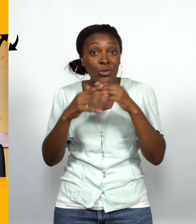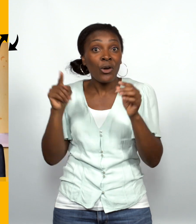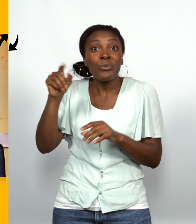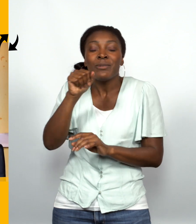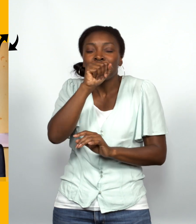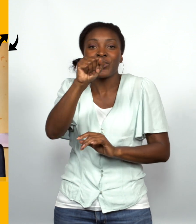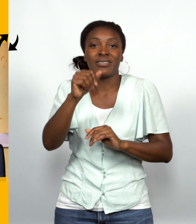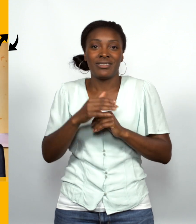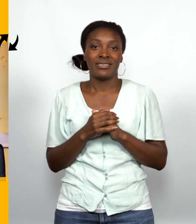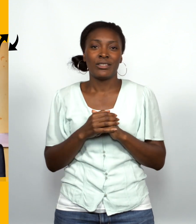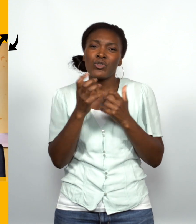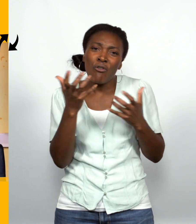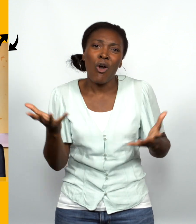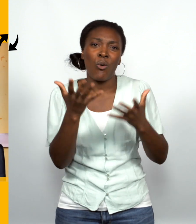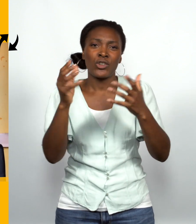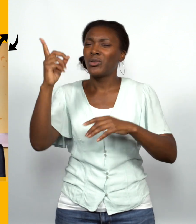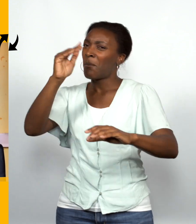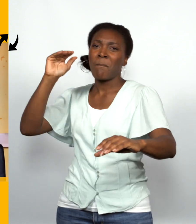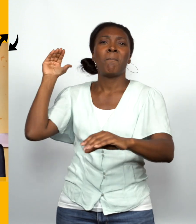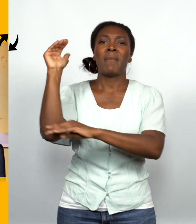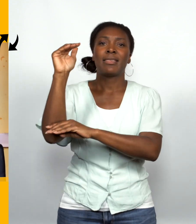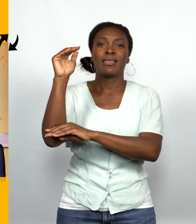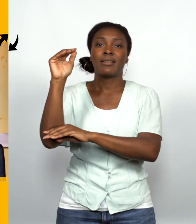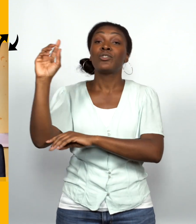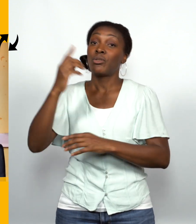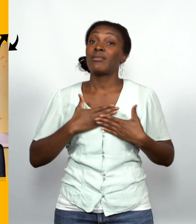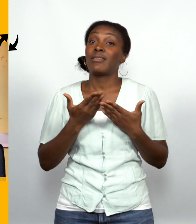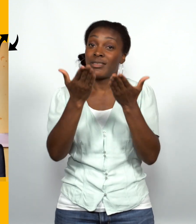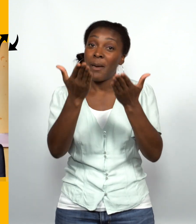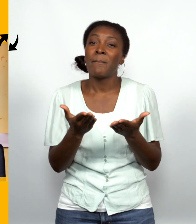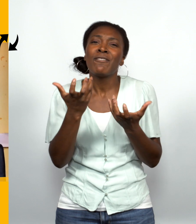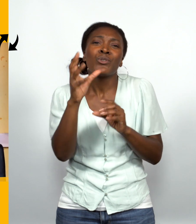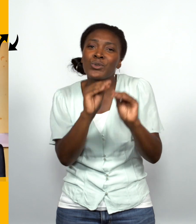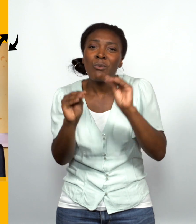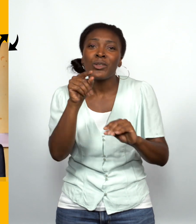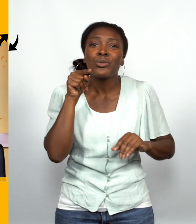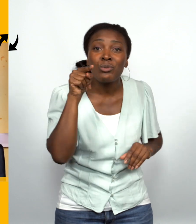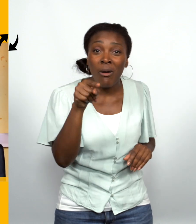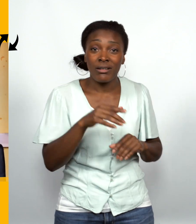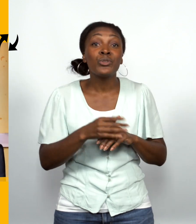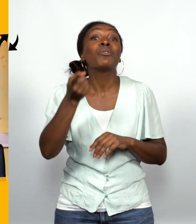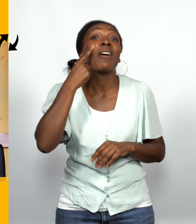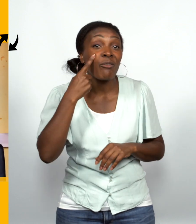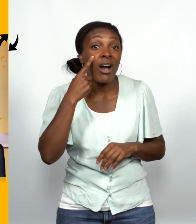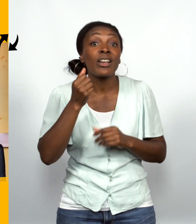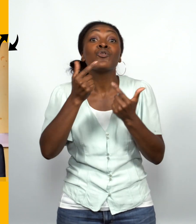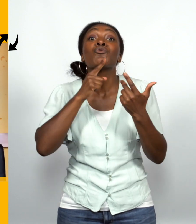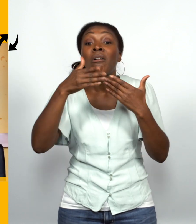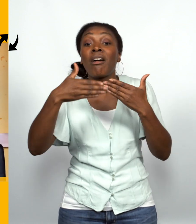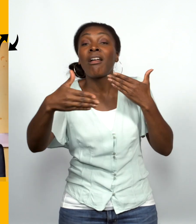Alors je voulais vraiment t'encourager. Dieu est maître de toutes choses, mais sache qu'il t'aime et qu'il veut prendre soin de toi, et tu vas certainement le voir dans les jours qui viennent